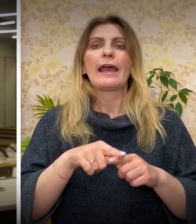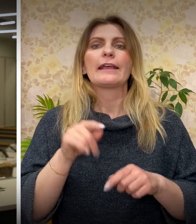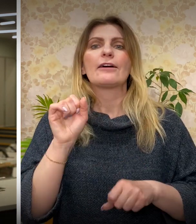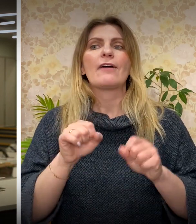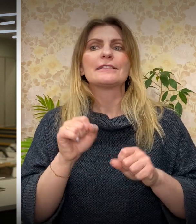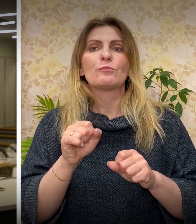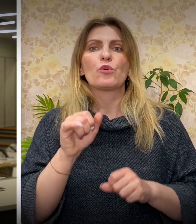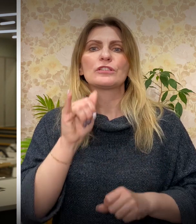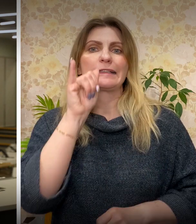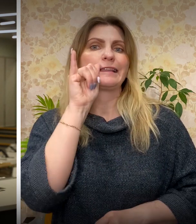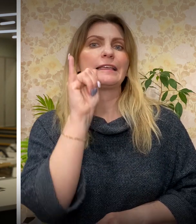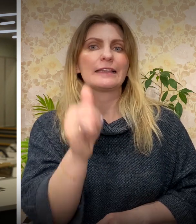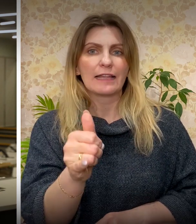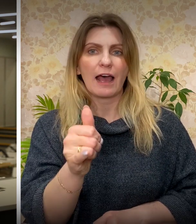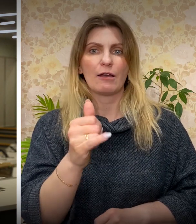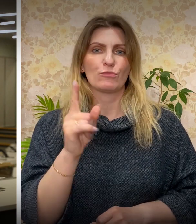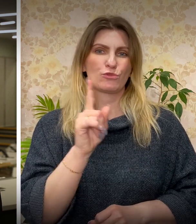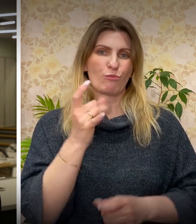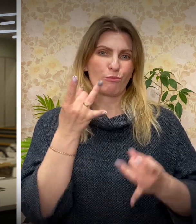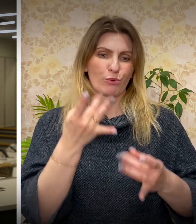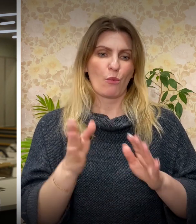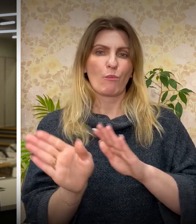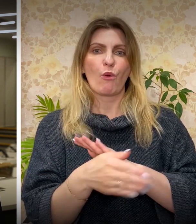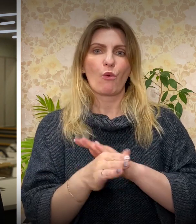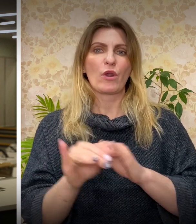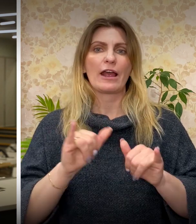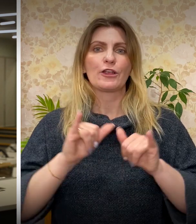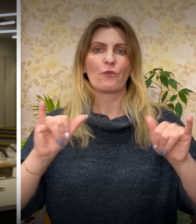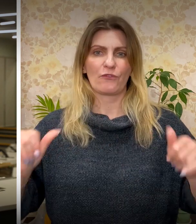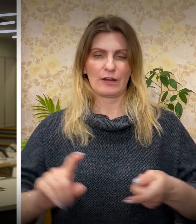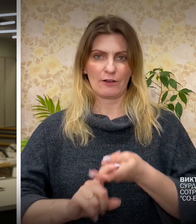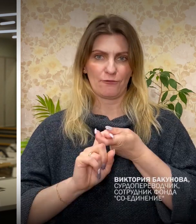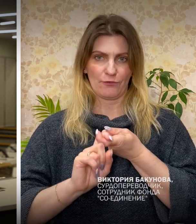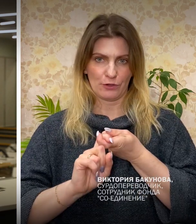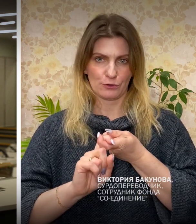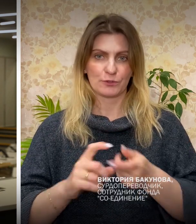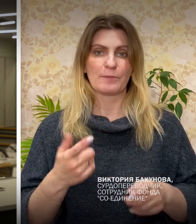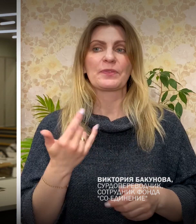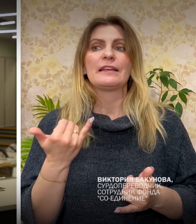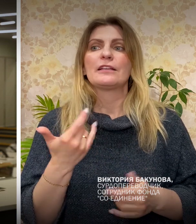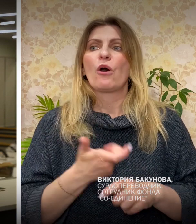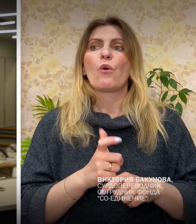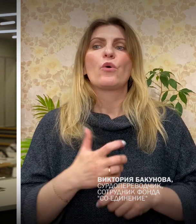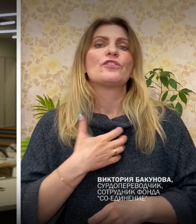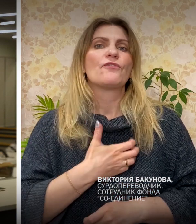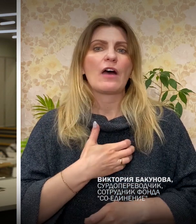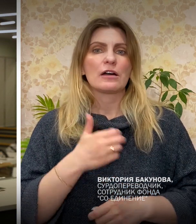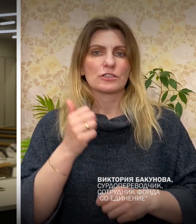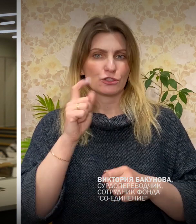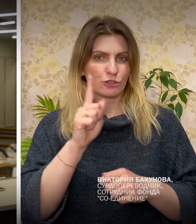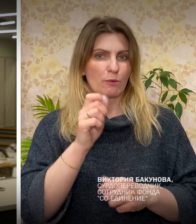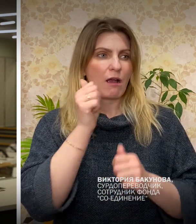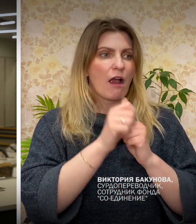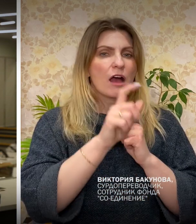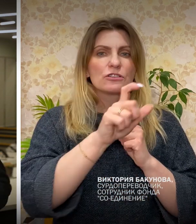дать желающим погулять распространять вирус. Мы понимаем, насколько важно сейчас информировать каждого